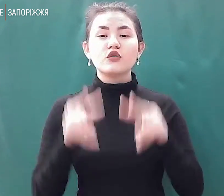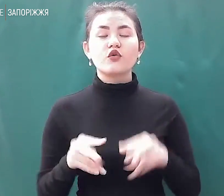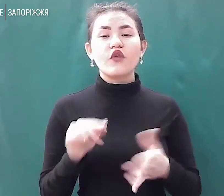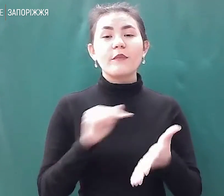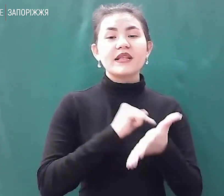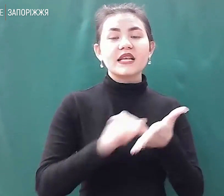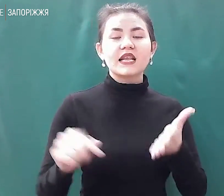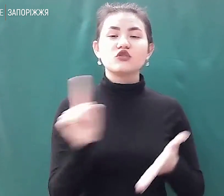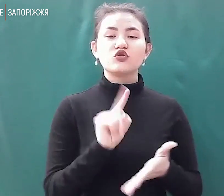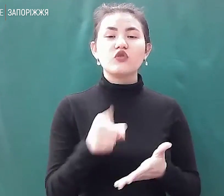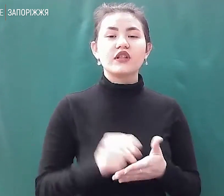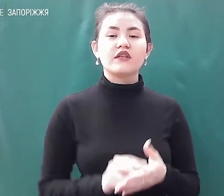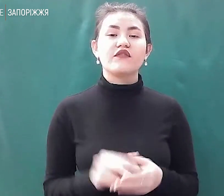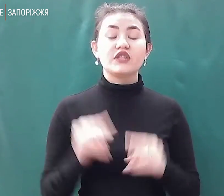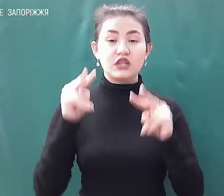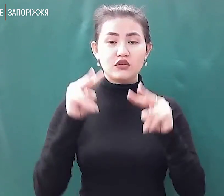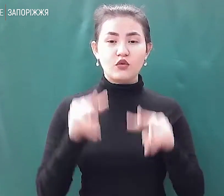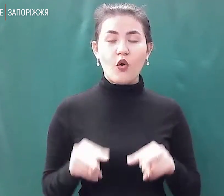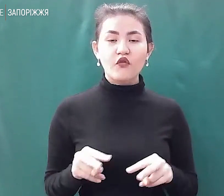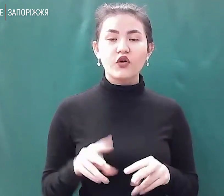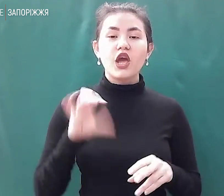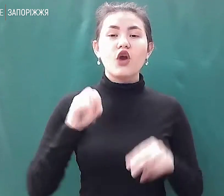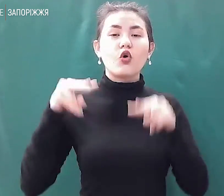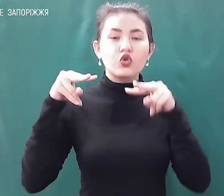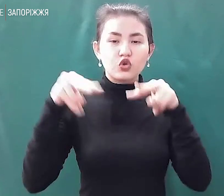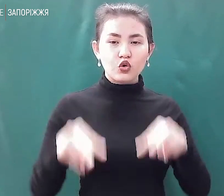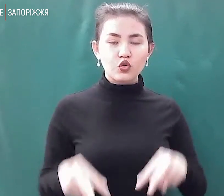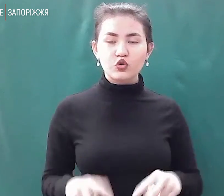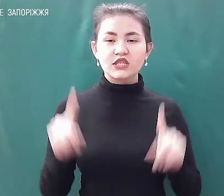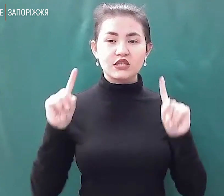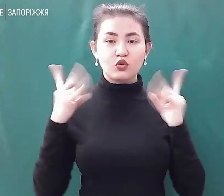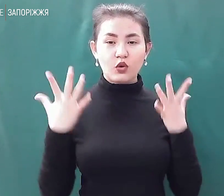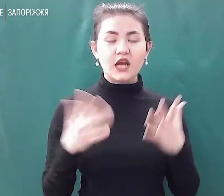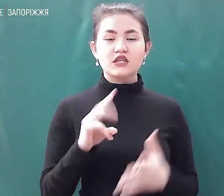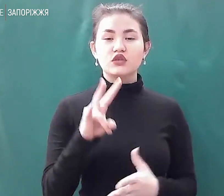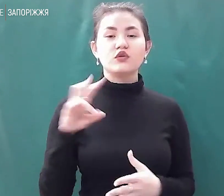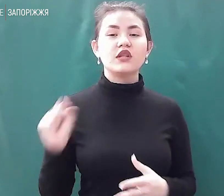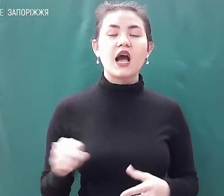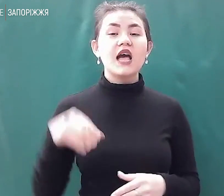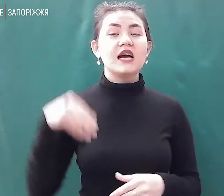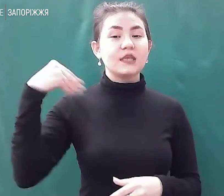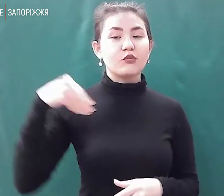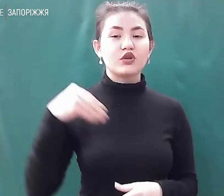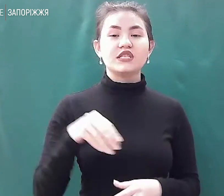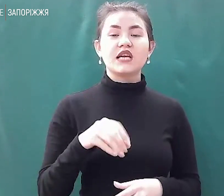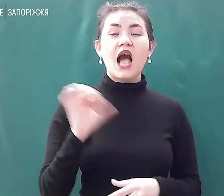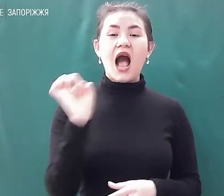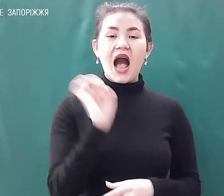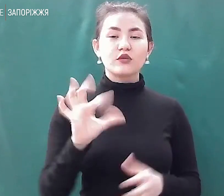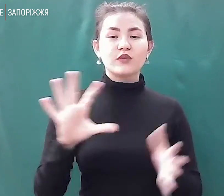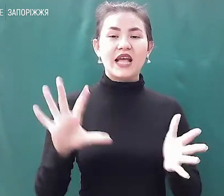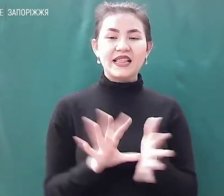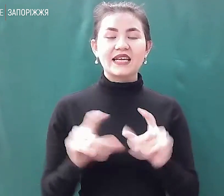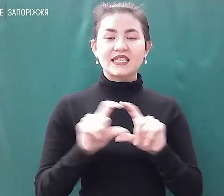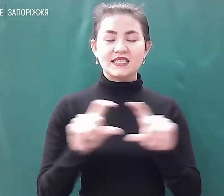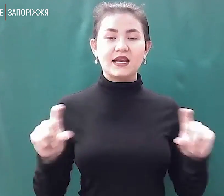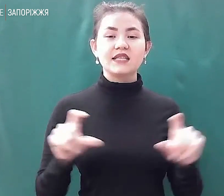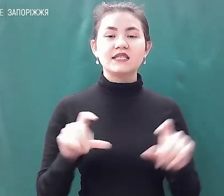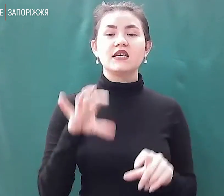відслідковує і контролює ситуацію на запорізькій атомній електростанції. Особливо стосовно експлуатації